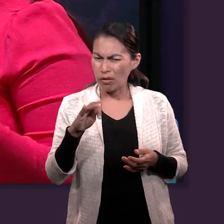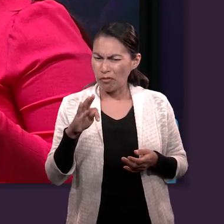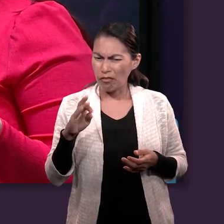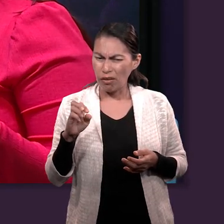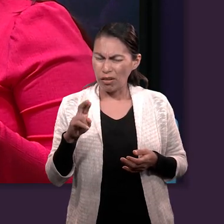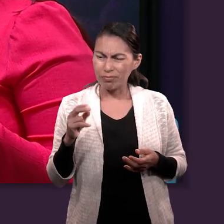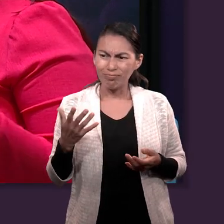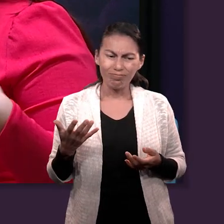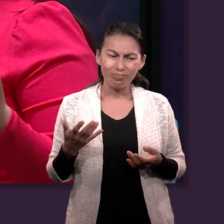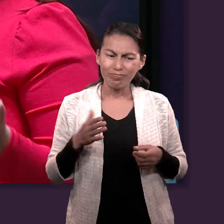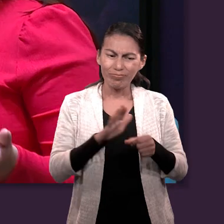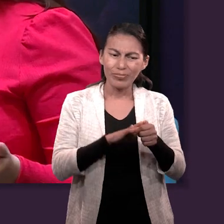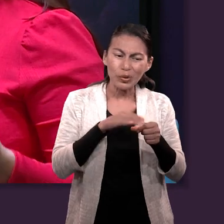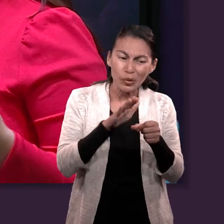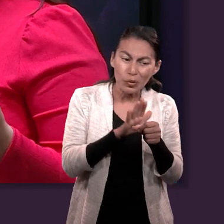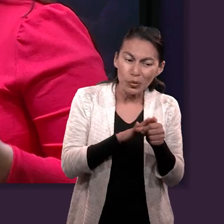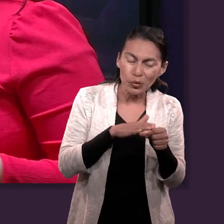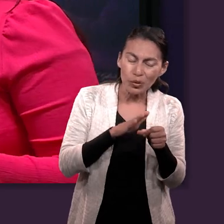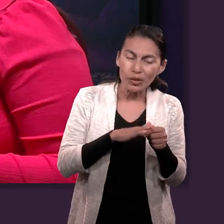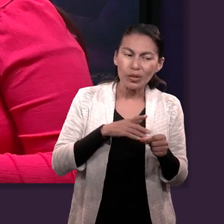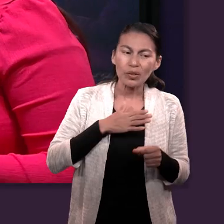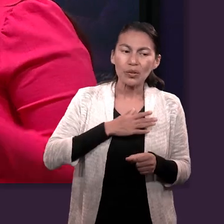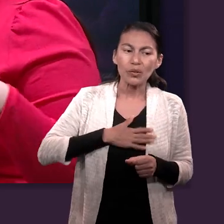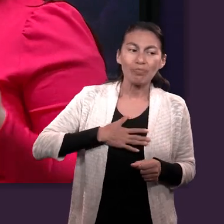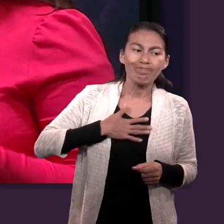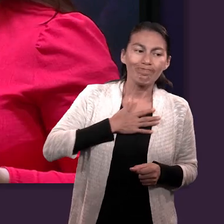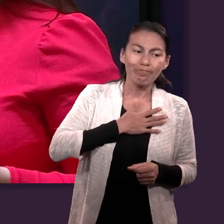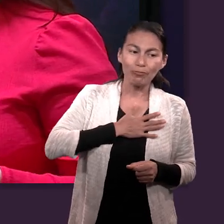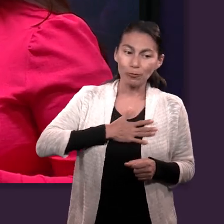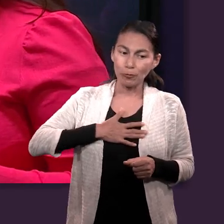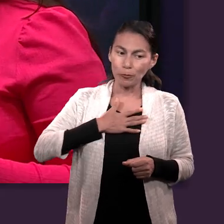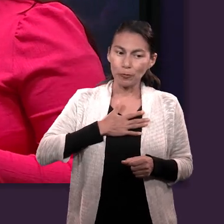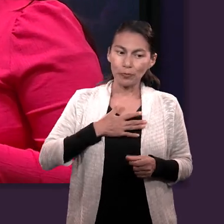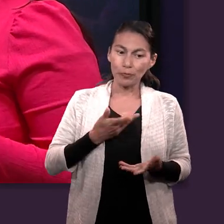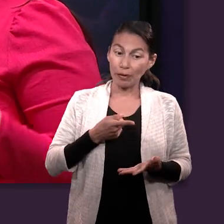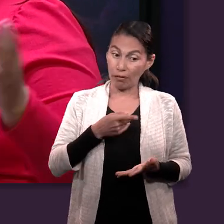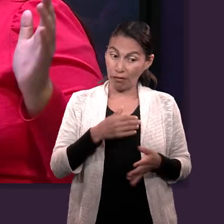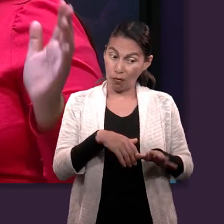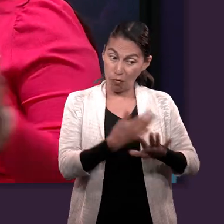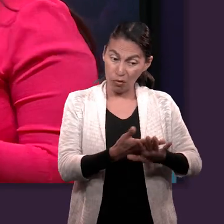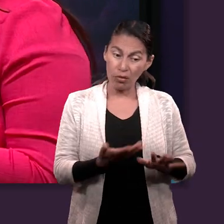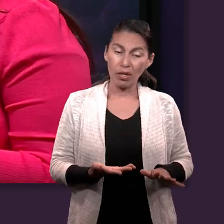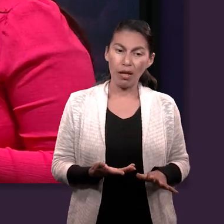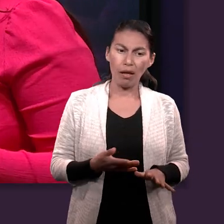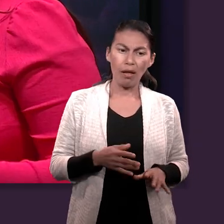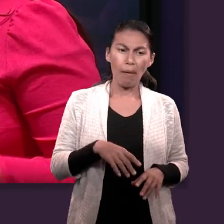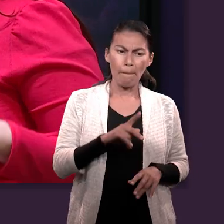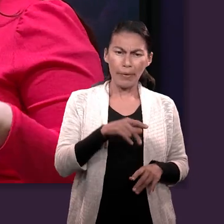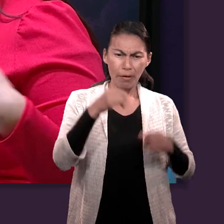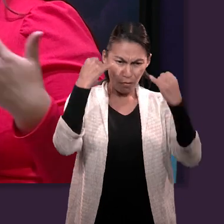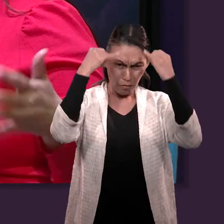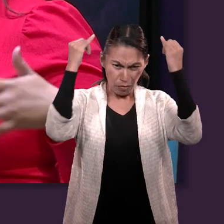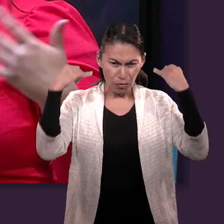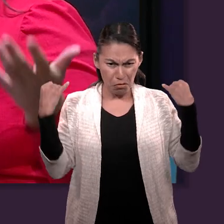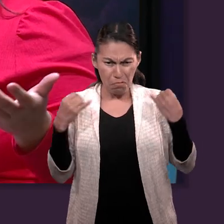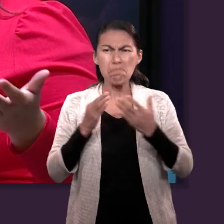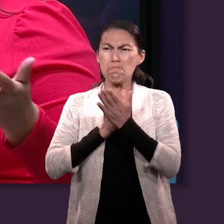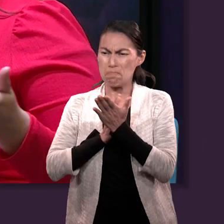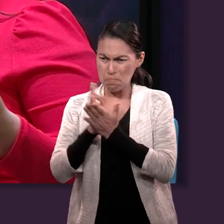intentó seducir, manchar su nombre, incluso después de todas esas cosas, pues, sabemos que él logró llegar a